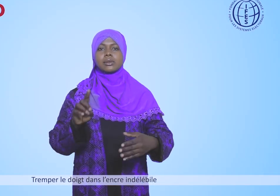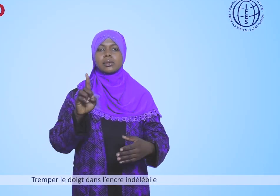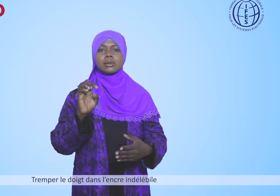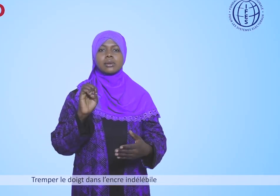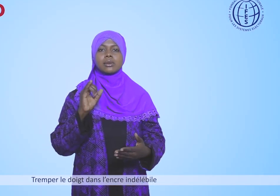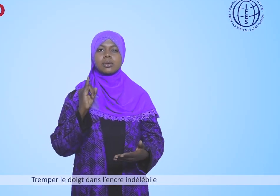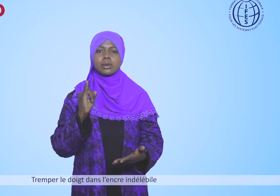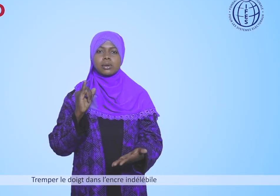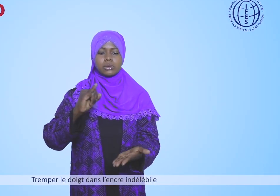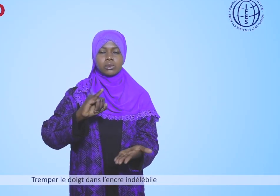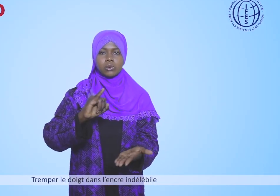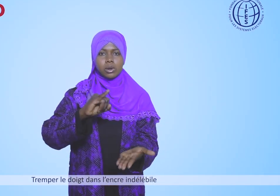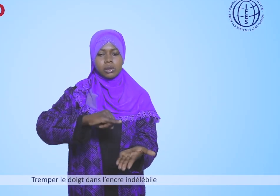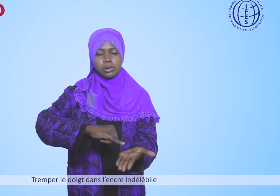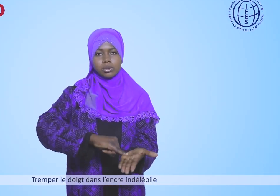Tremper le doigt dans l'encre indélébile